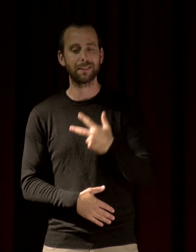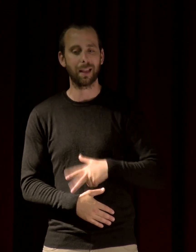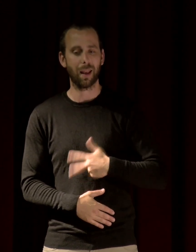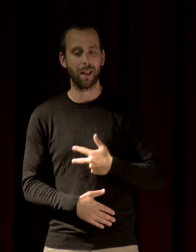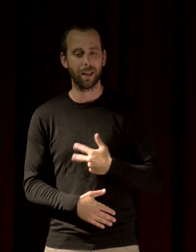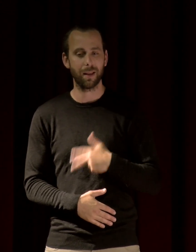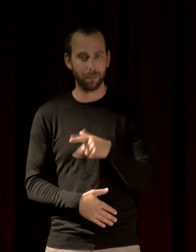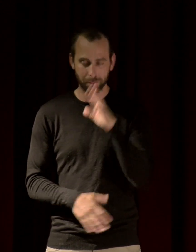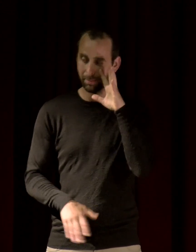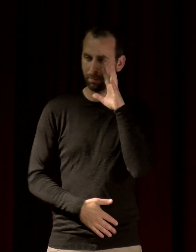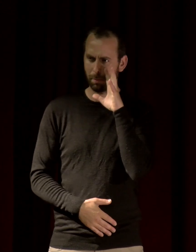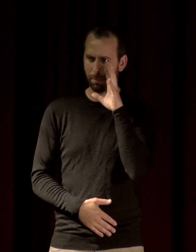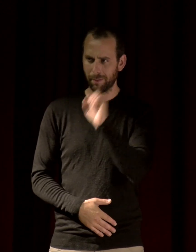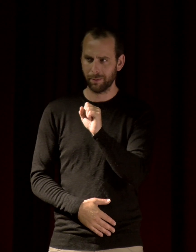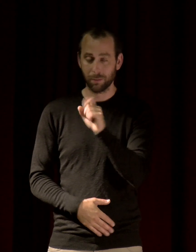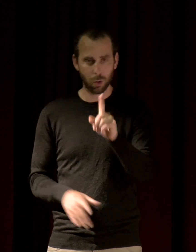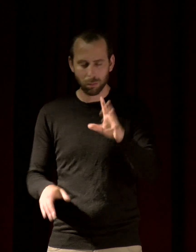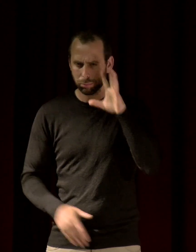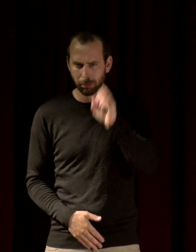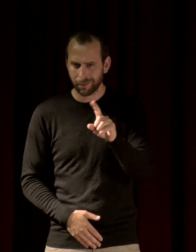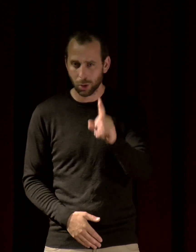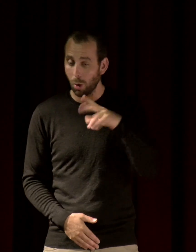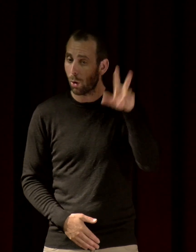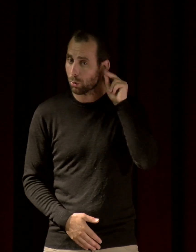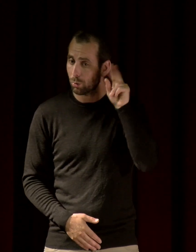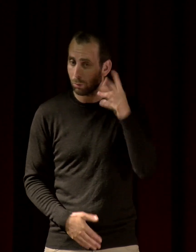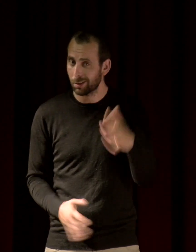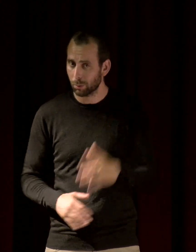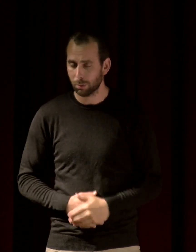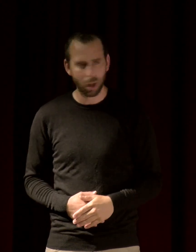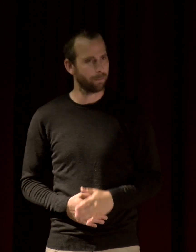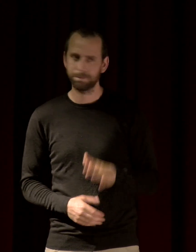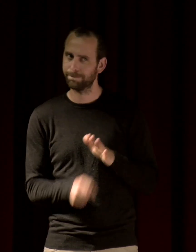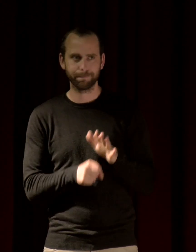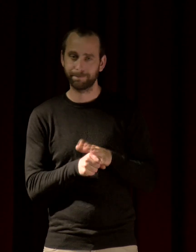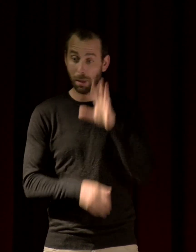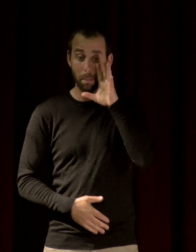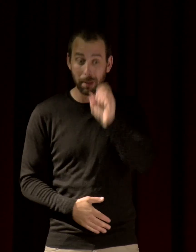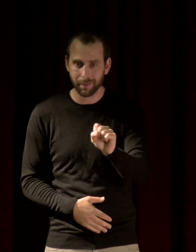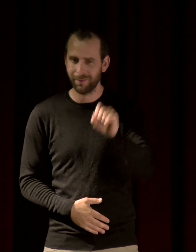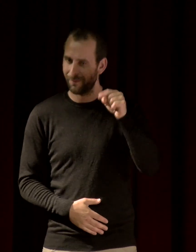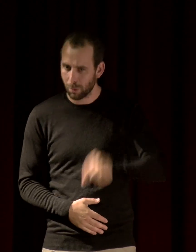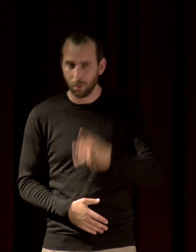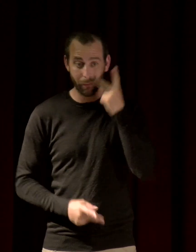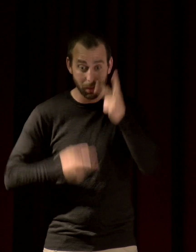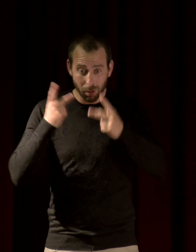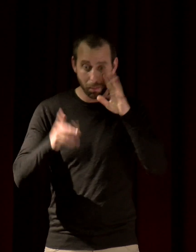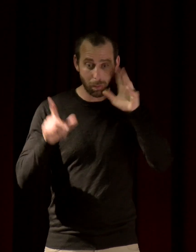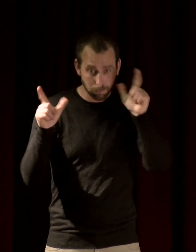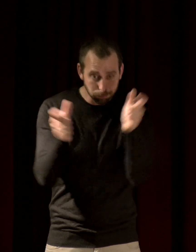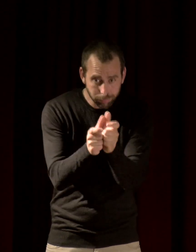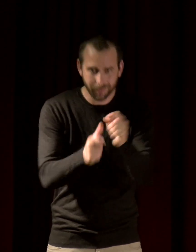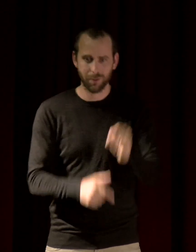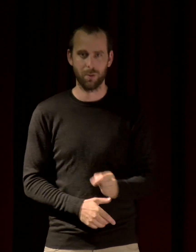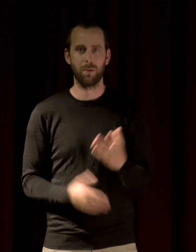spécimen. Je dis, mais non, je l'ai entendu. Je sais ce que c'est. Ah non, ça ne suffit pas. Et ça souligne, alors évidemment, l